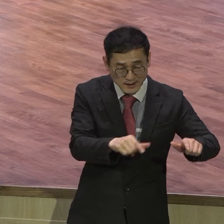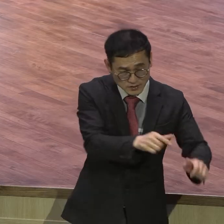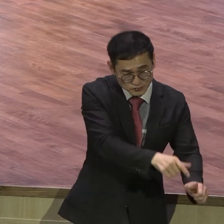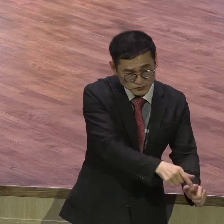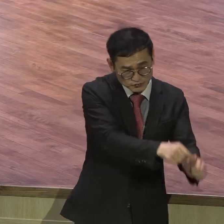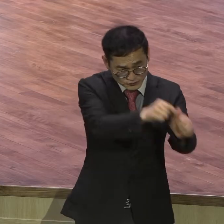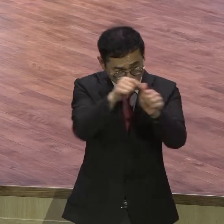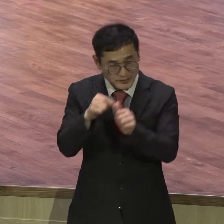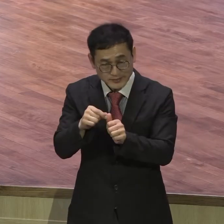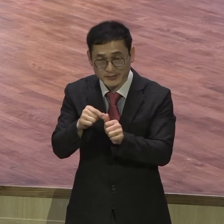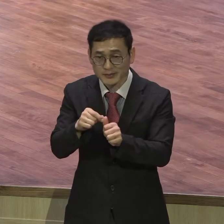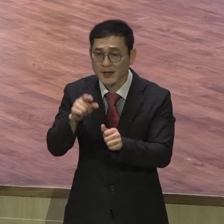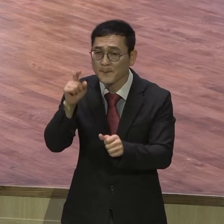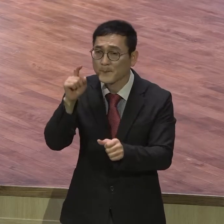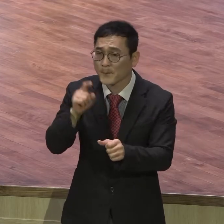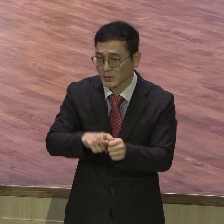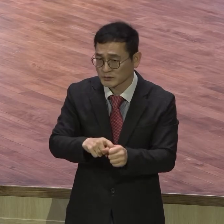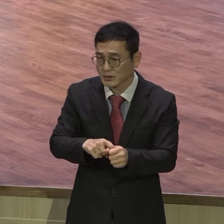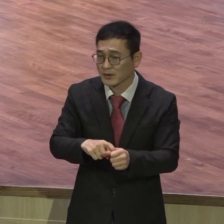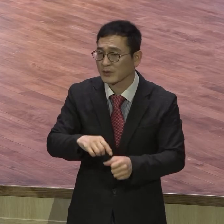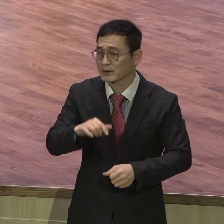목적이 분명히 밝혀지고 있어요.